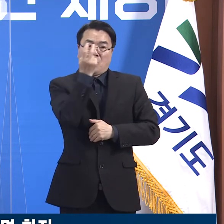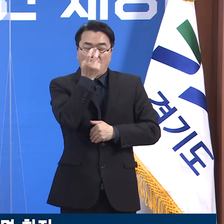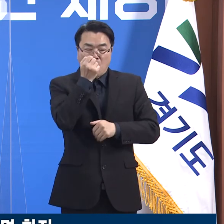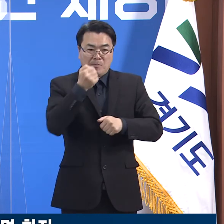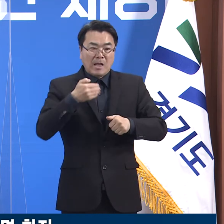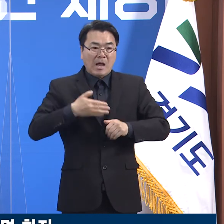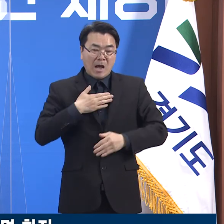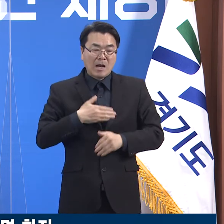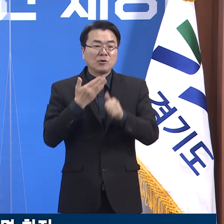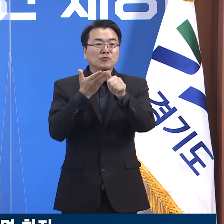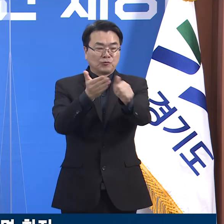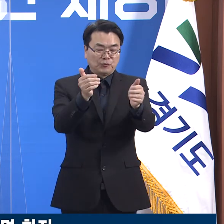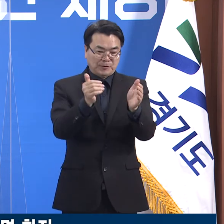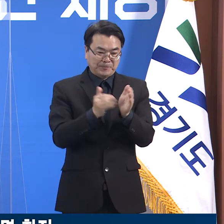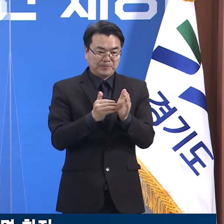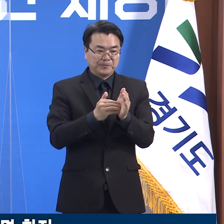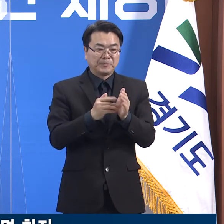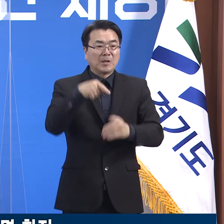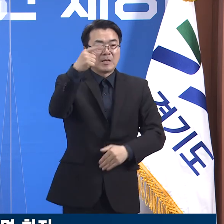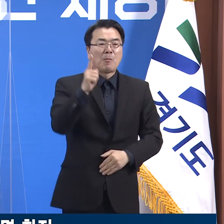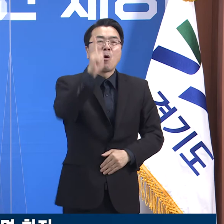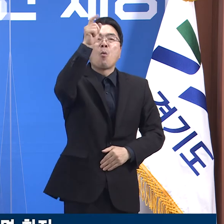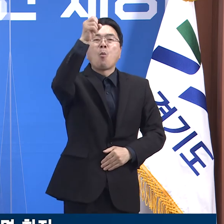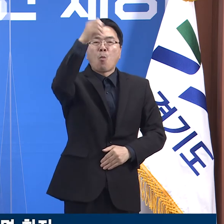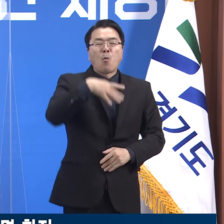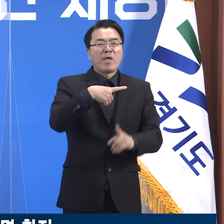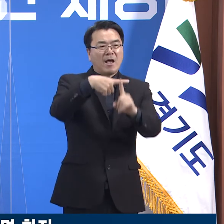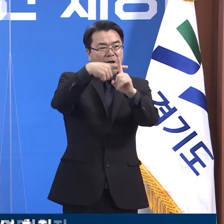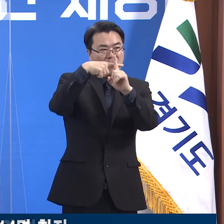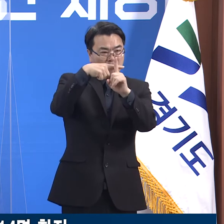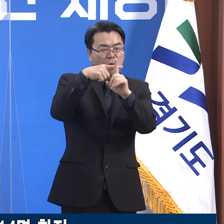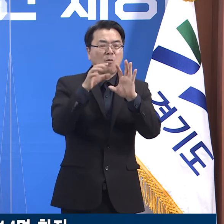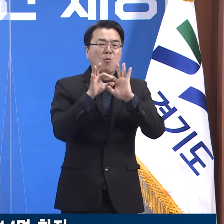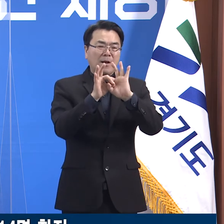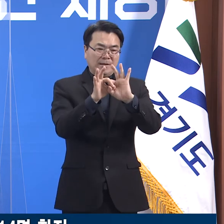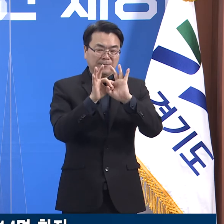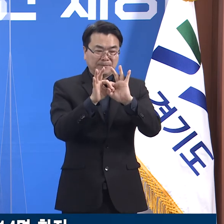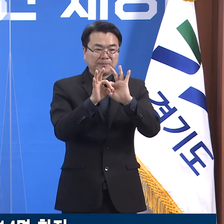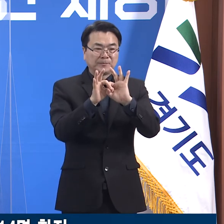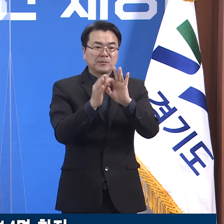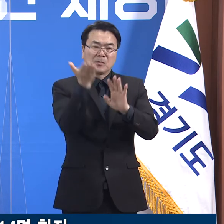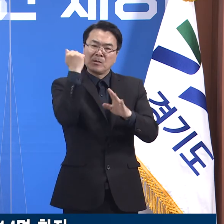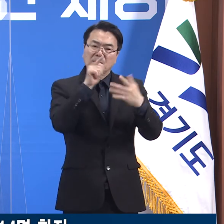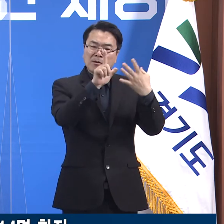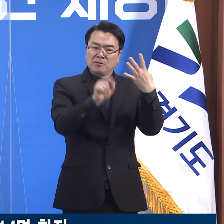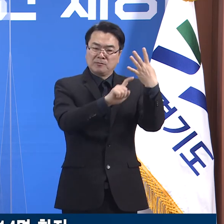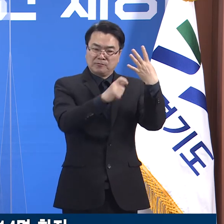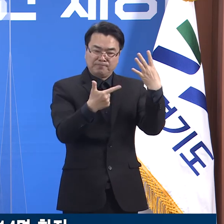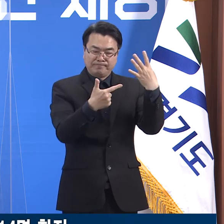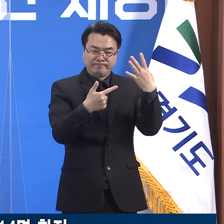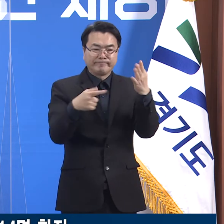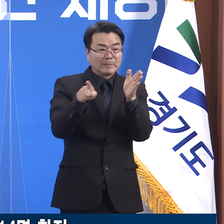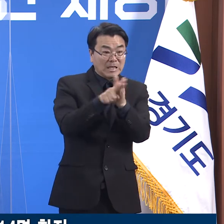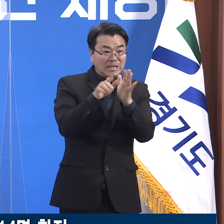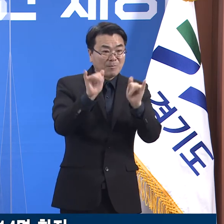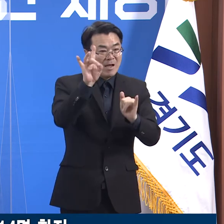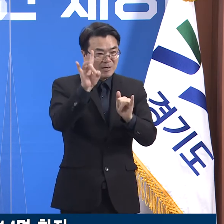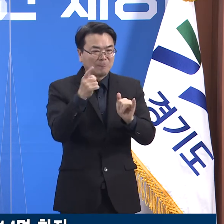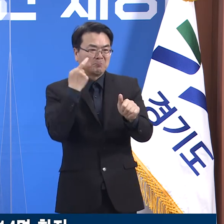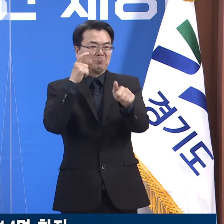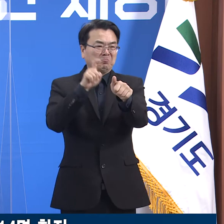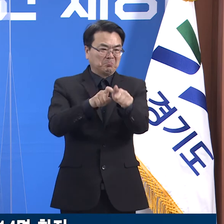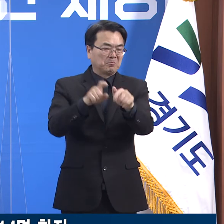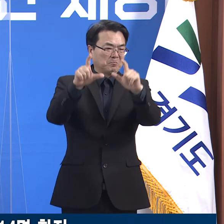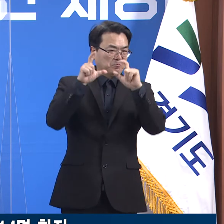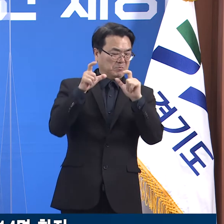다음은 고양시 덕양구 소재의 교회 관련 사례입니다. 지난 16일 교인 한 명이 확진 판정을 받은 후